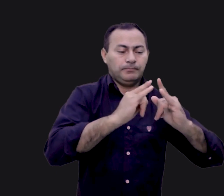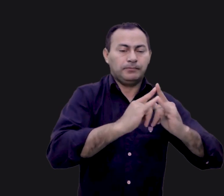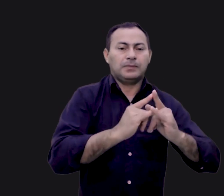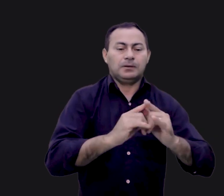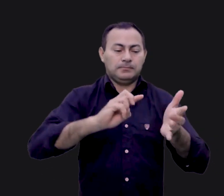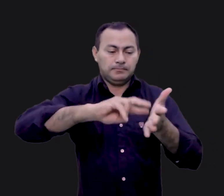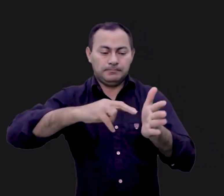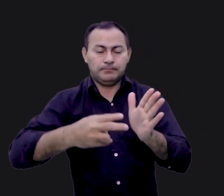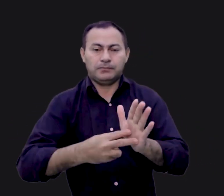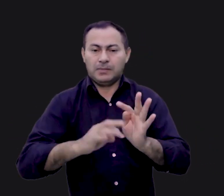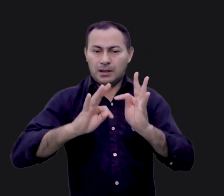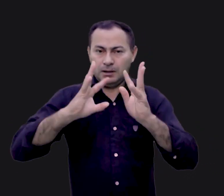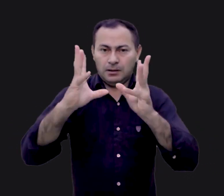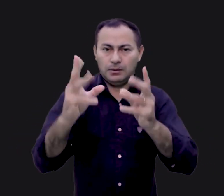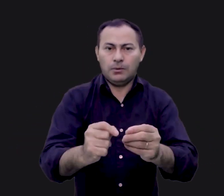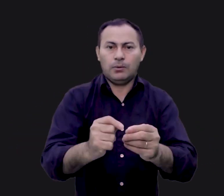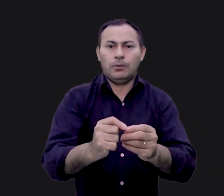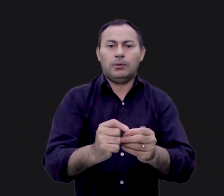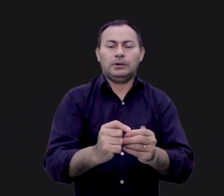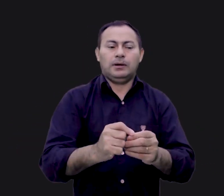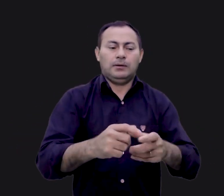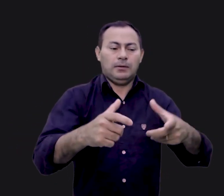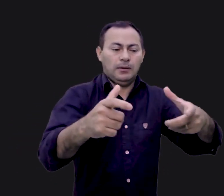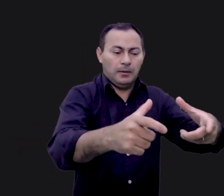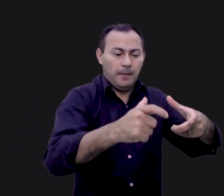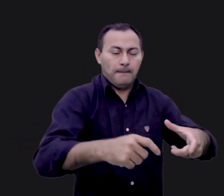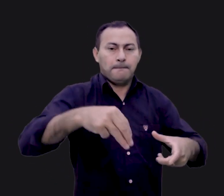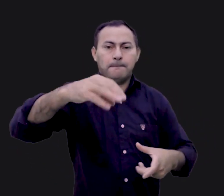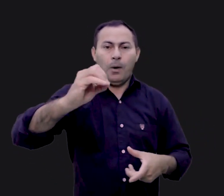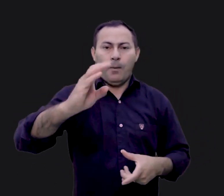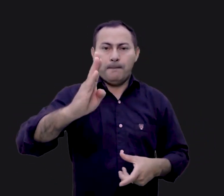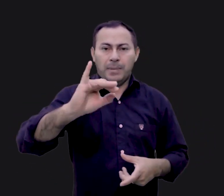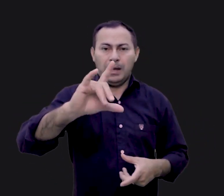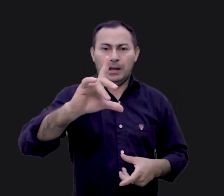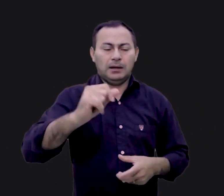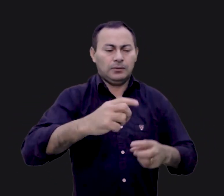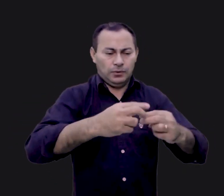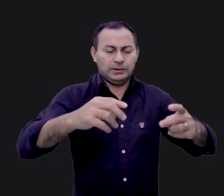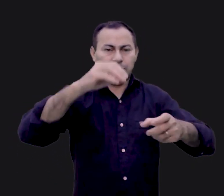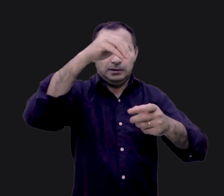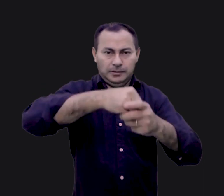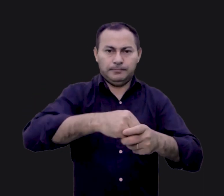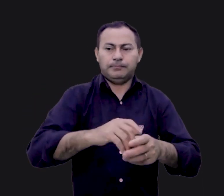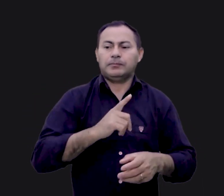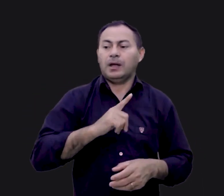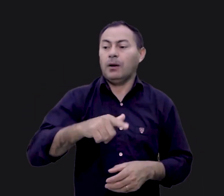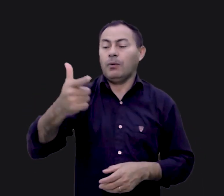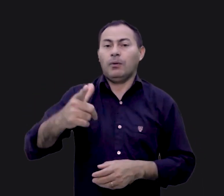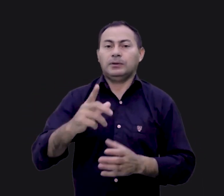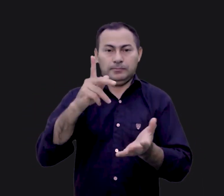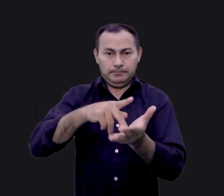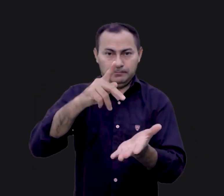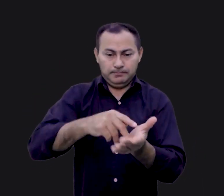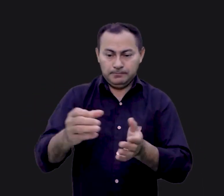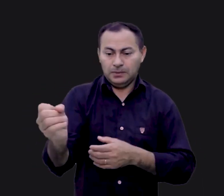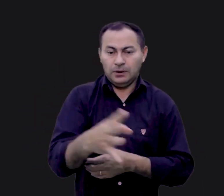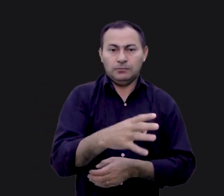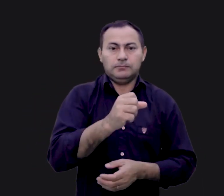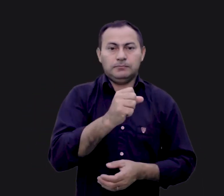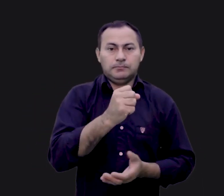e o significado de todas as mobílias ou os móveis que existiam lá. Tem uma outra grande verdade no Novo Testamento